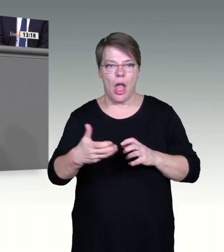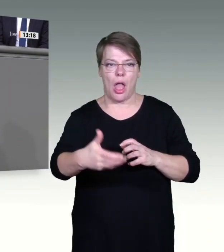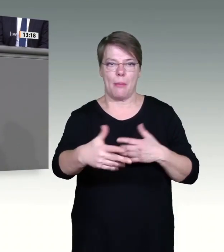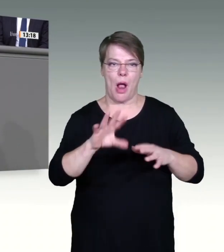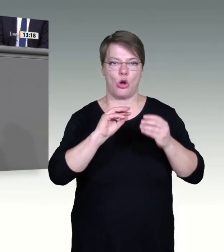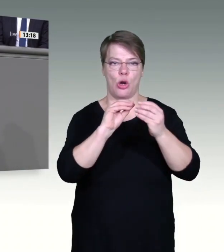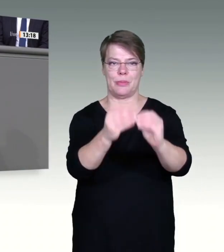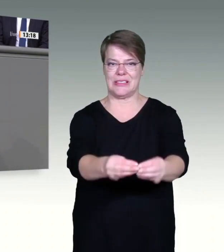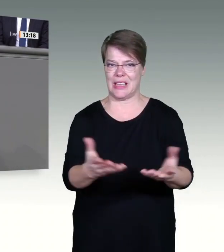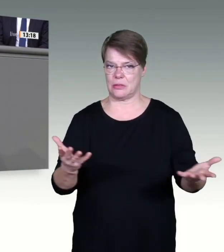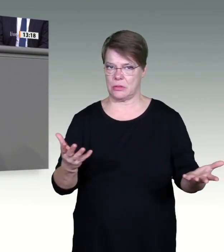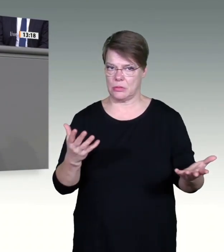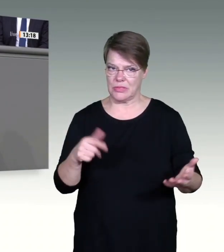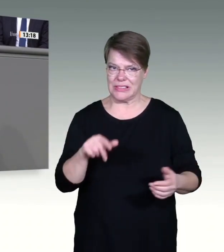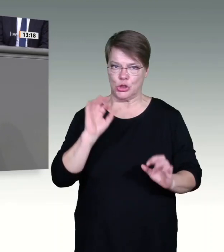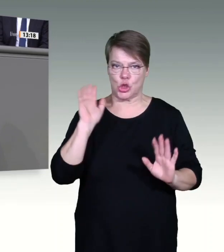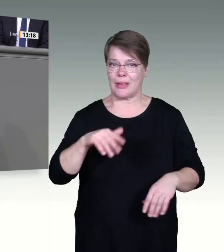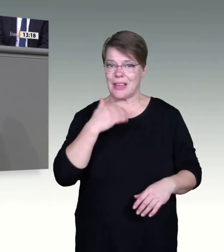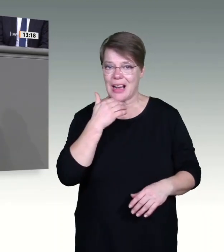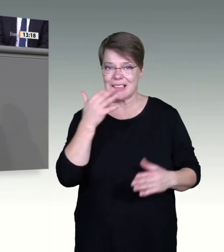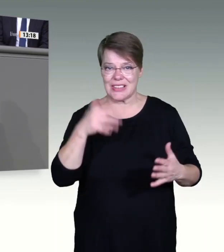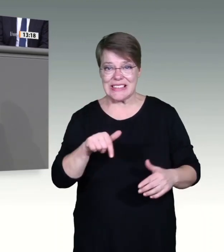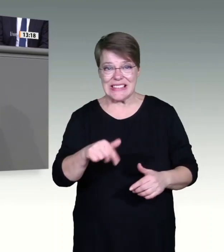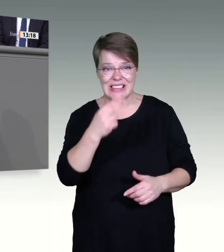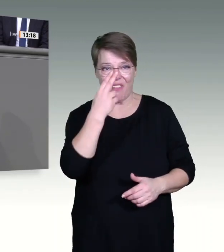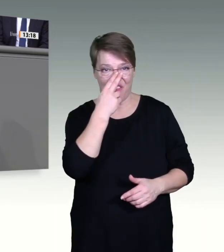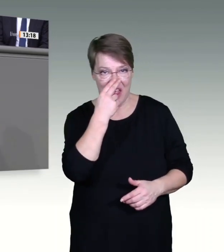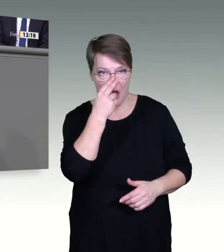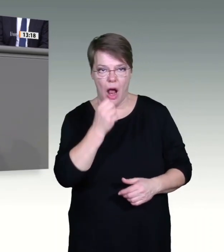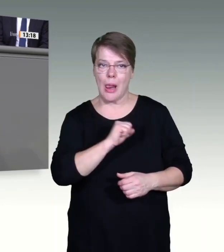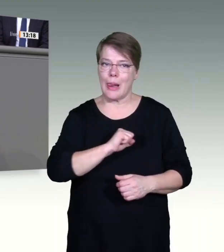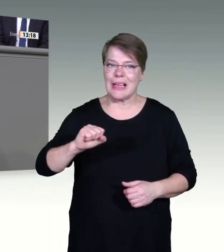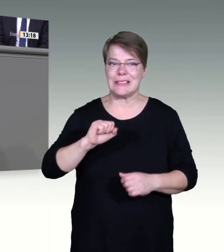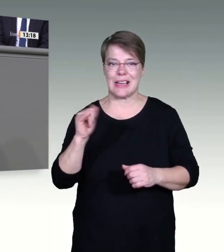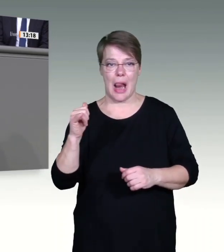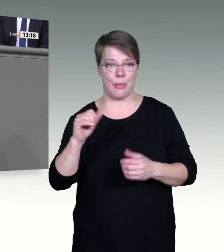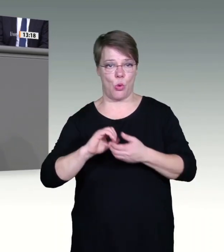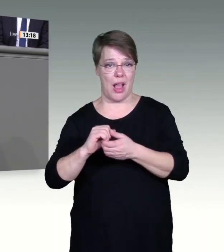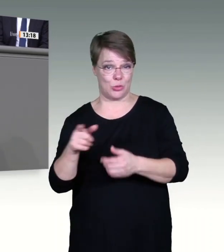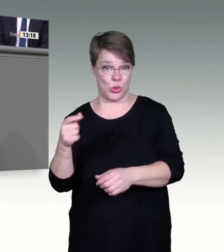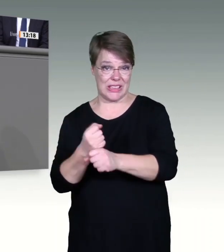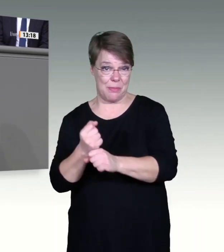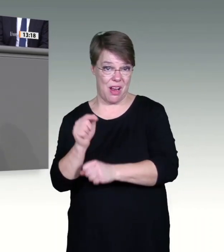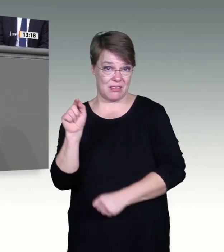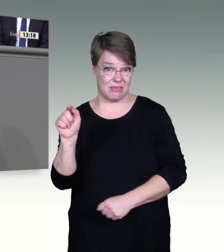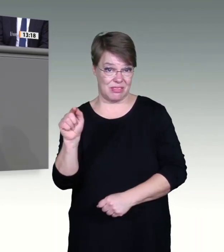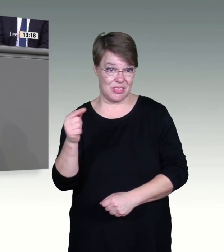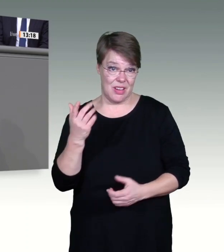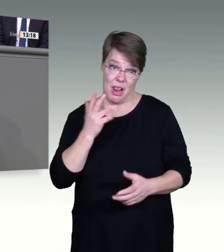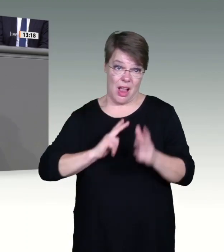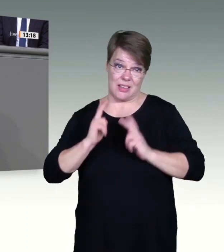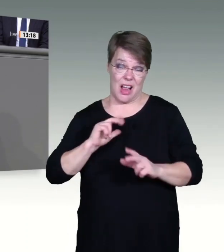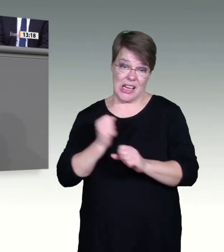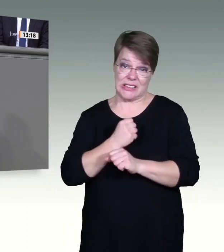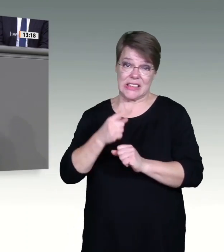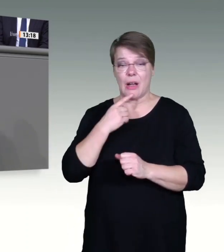Clubs gehen in Berlin. Es herrscht aber ein Tanzverbot. Insofern versteht diese Dinge niemand. Insofern kann man auch nur